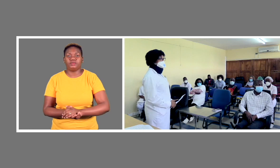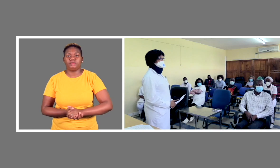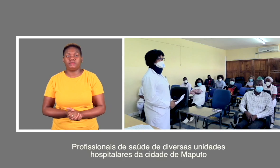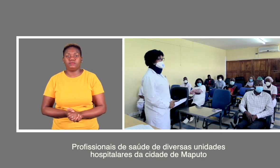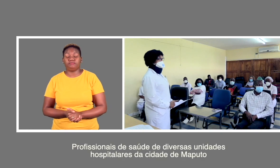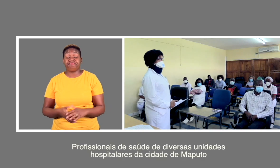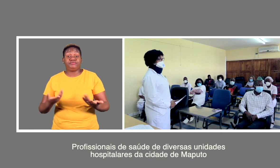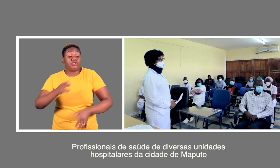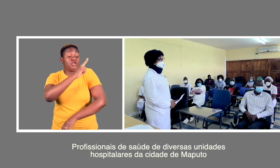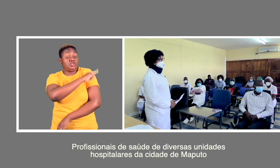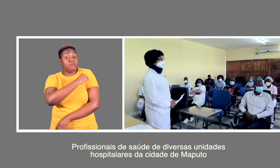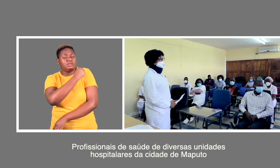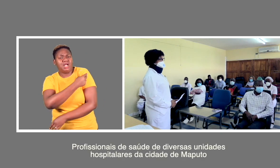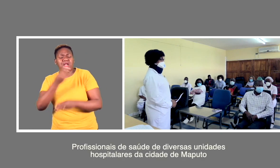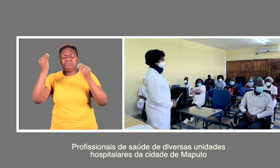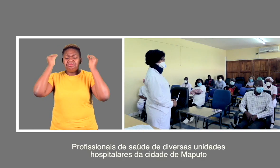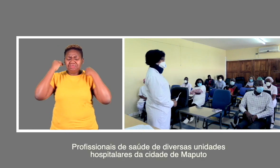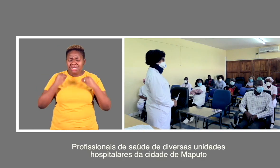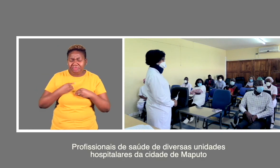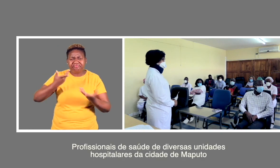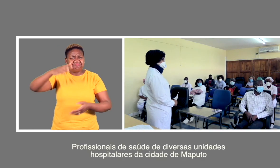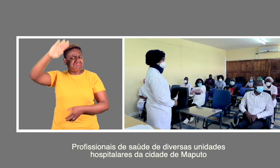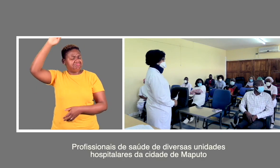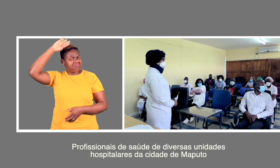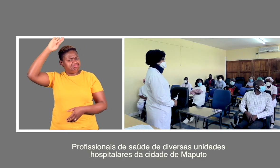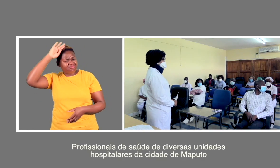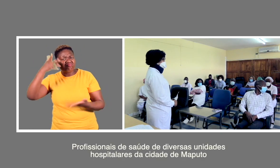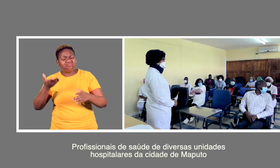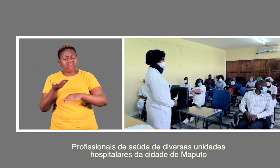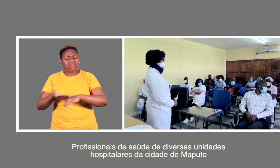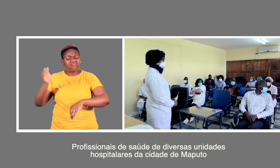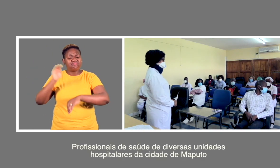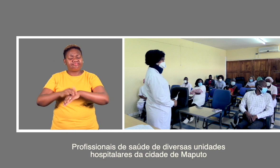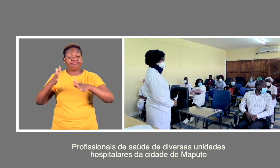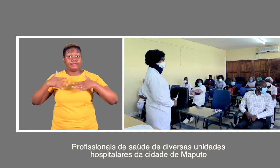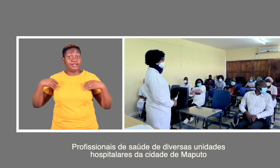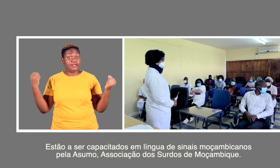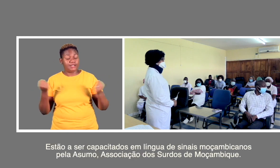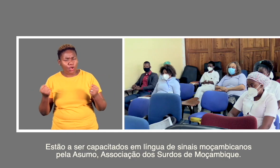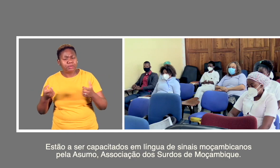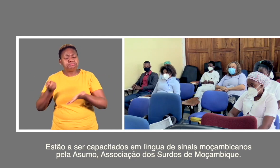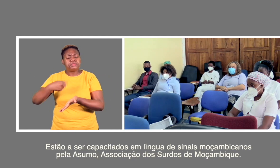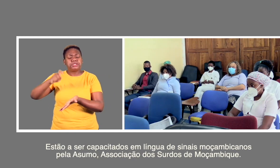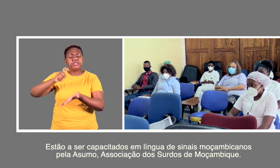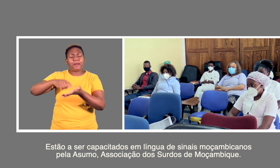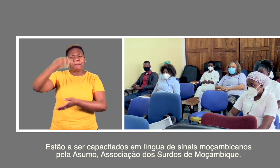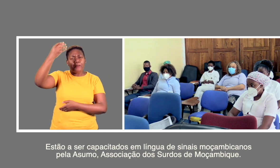Profissionais de saúde de diversas unidades hospitalares da cidade de Maputo estão a ser capacitados